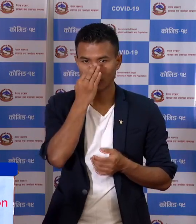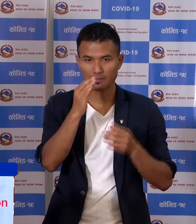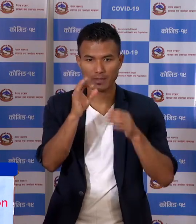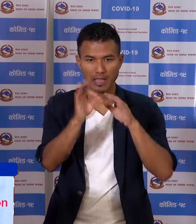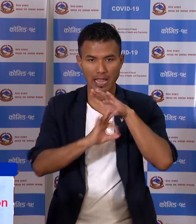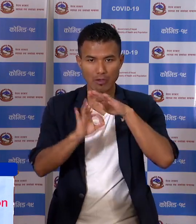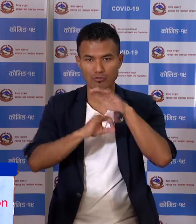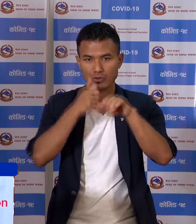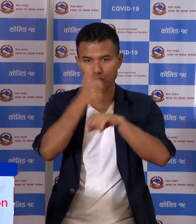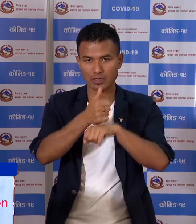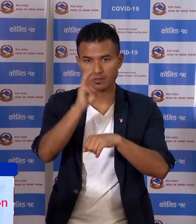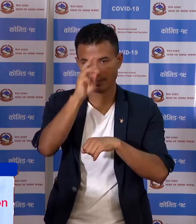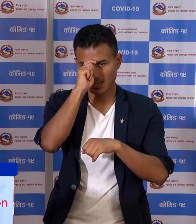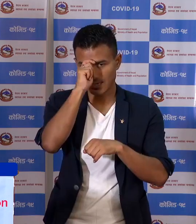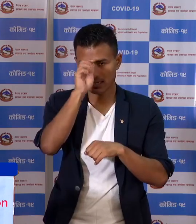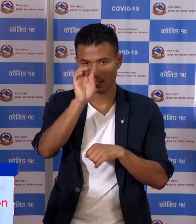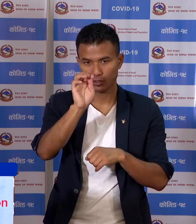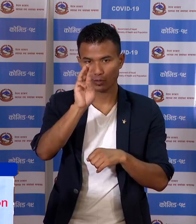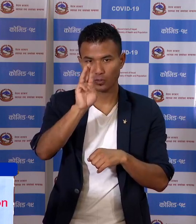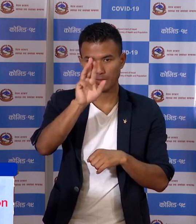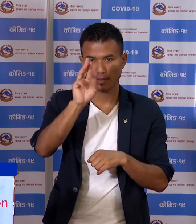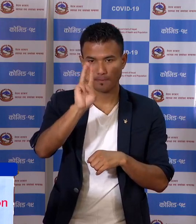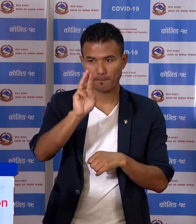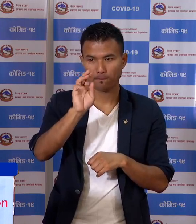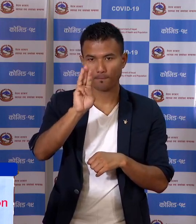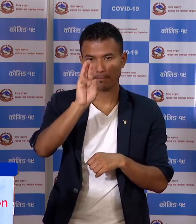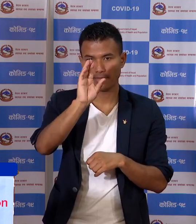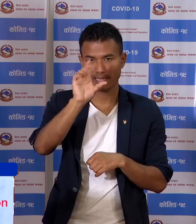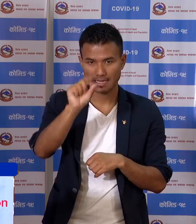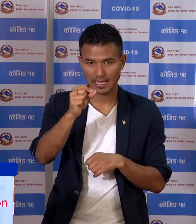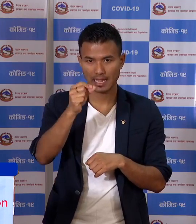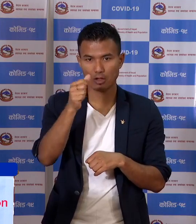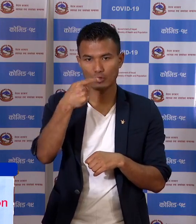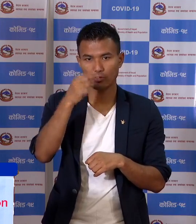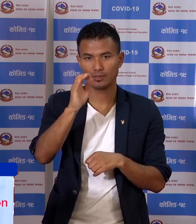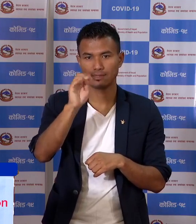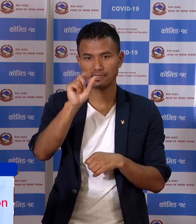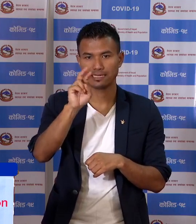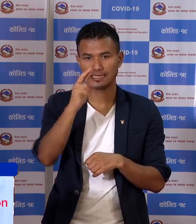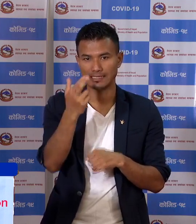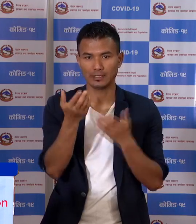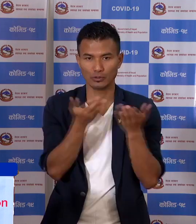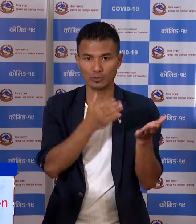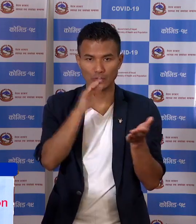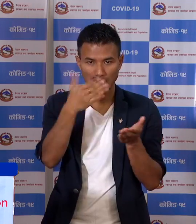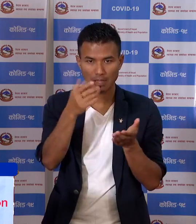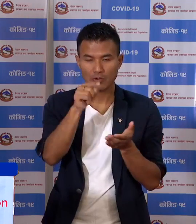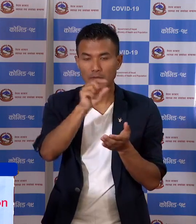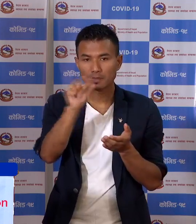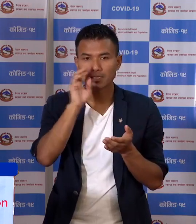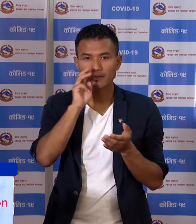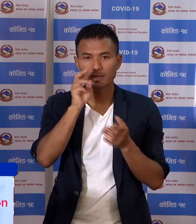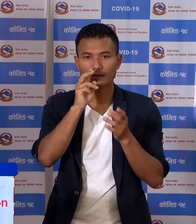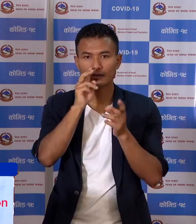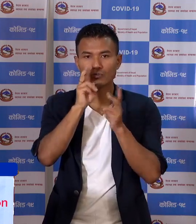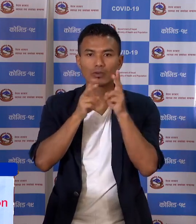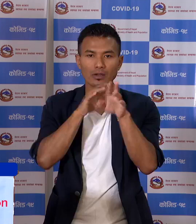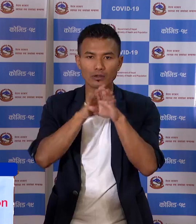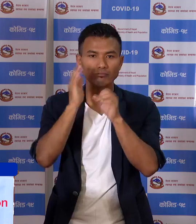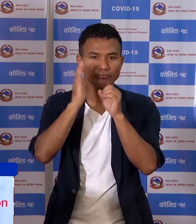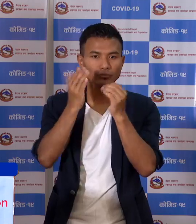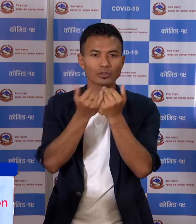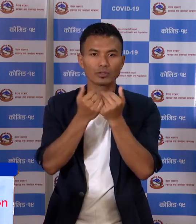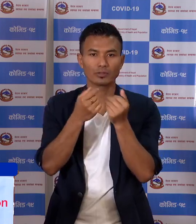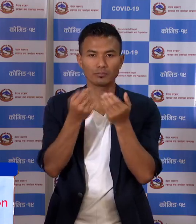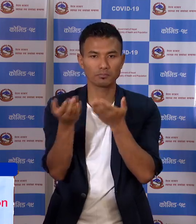आयोकात देशे मानने समीम मिया अंसारे जिवलाय यो संबंद मा कुराहरो राखी दिना